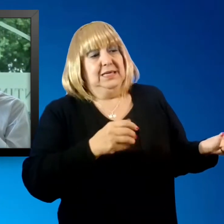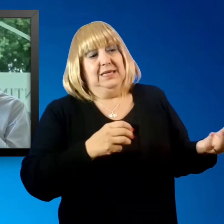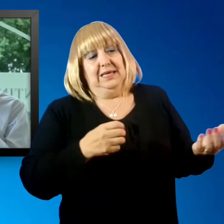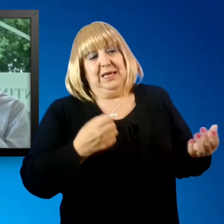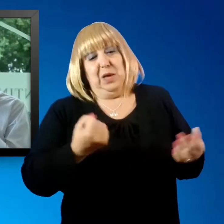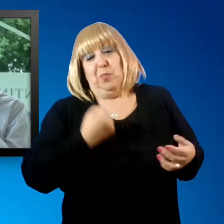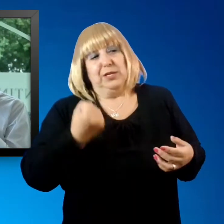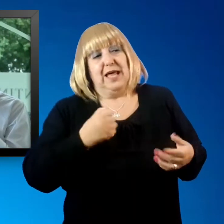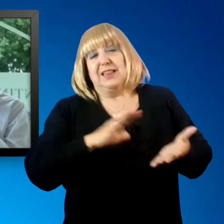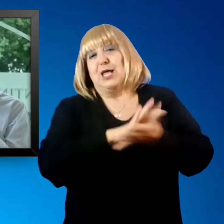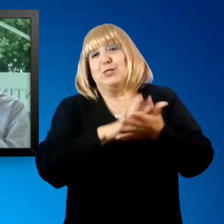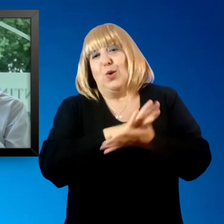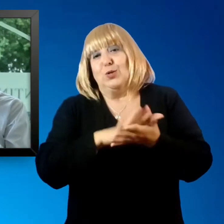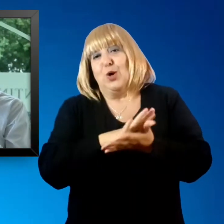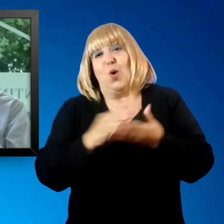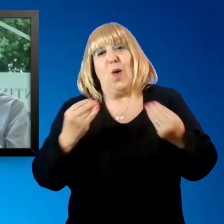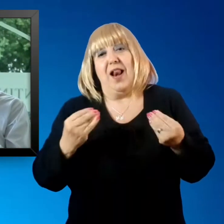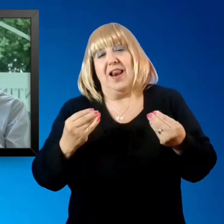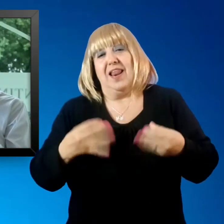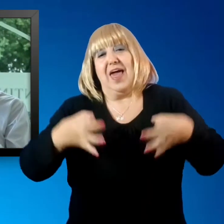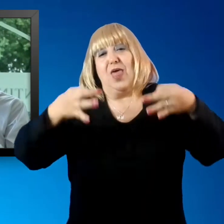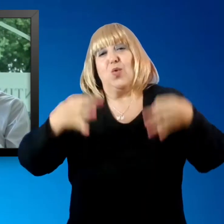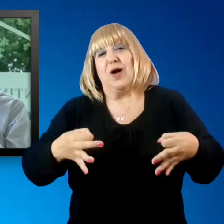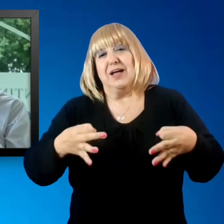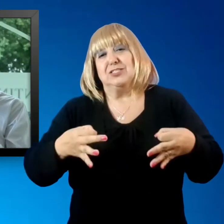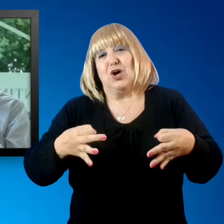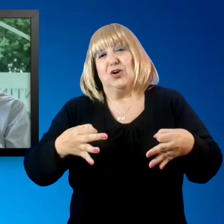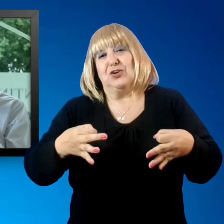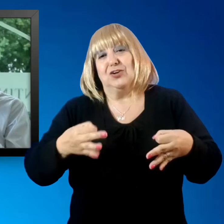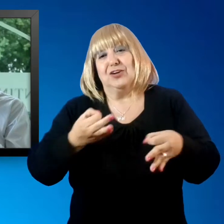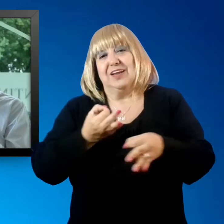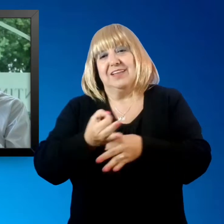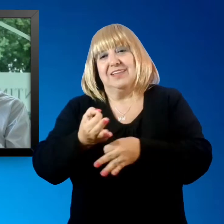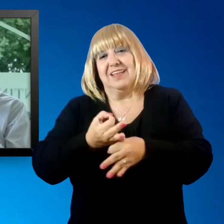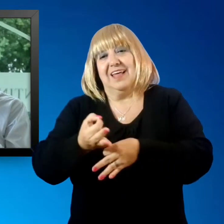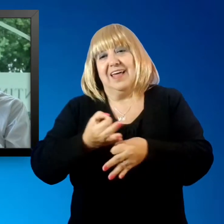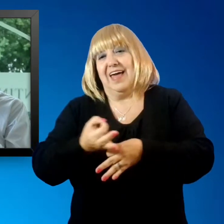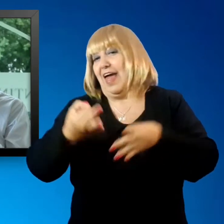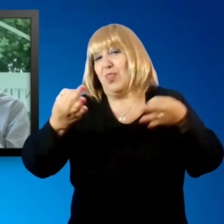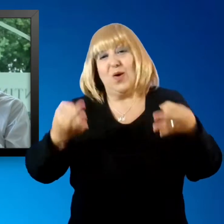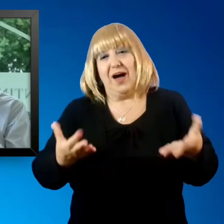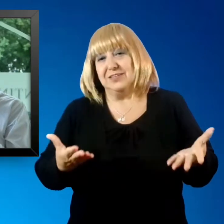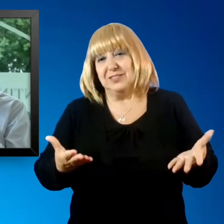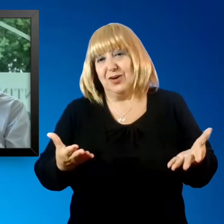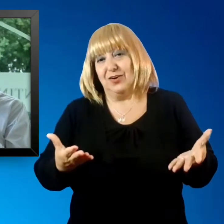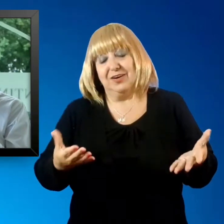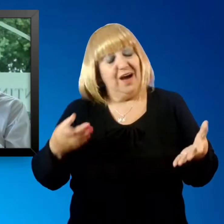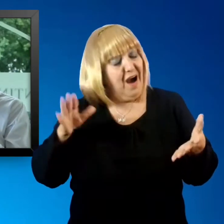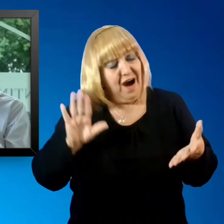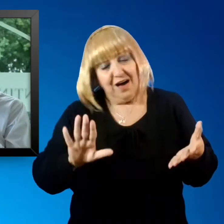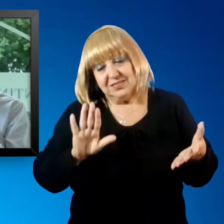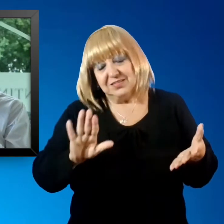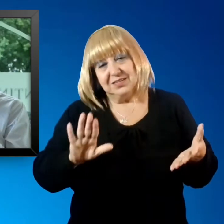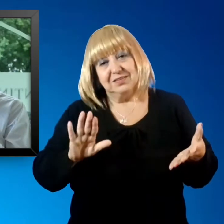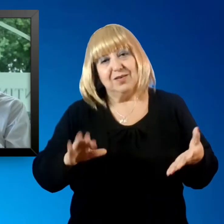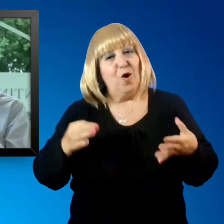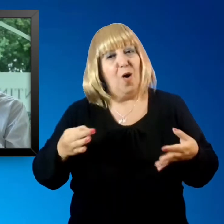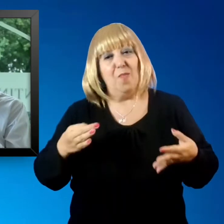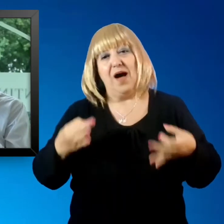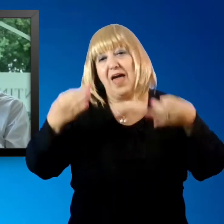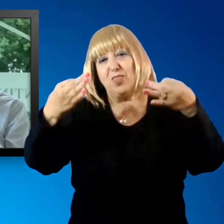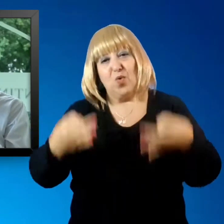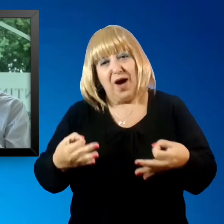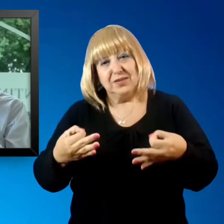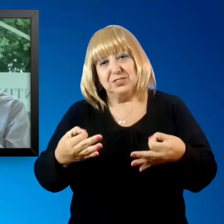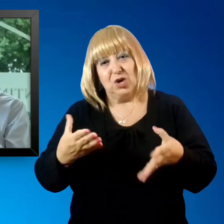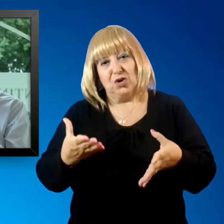educación. La educación es la solución a todos estos problemas. Todos los caminos conducen, el fondo, a la educación.